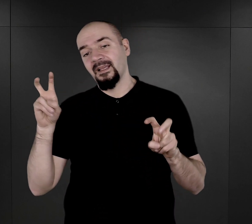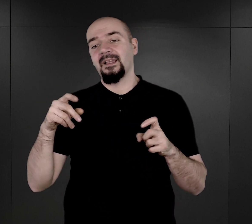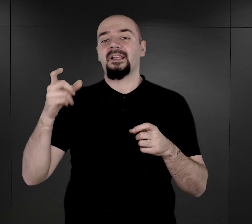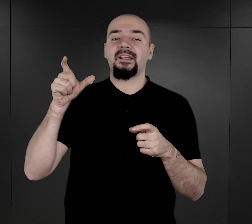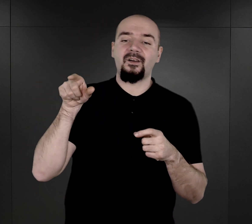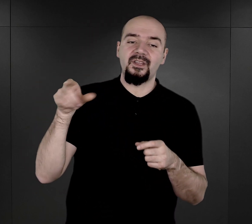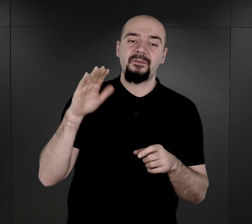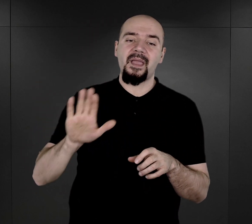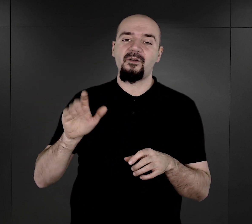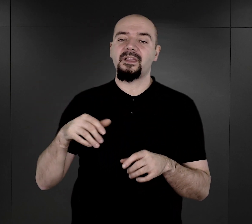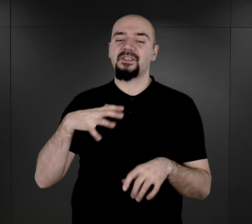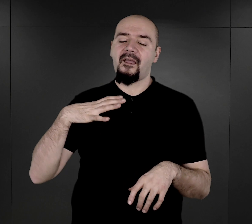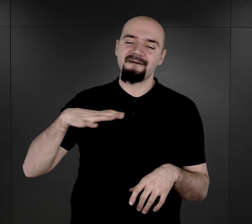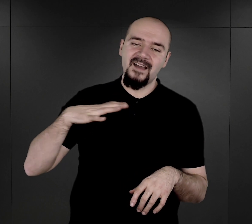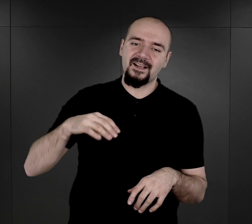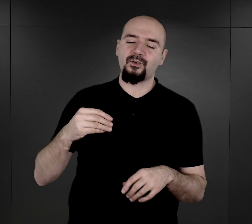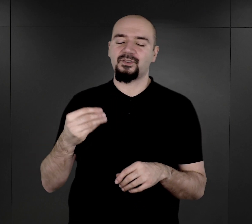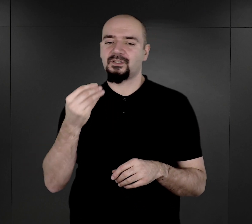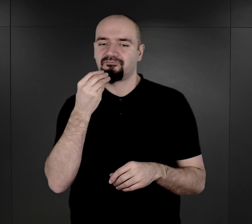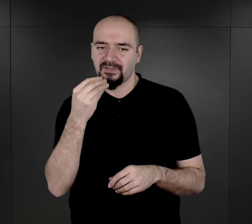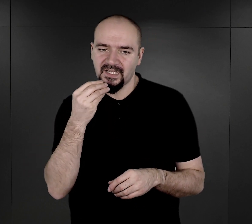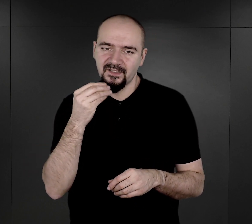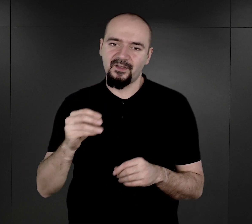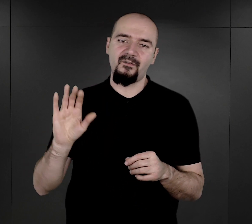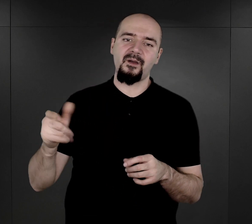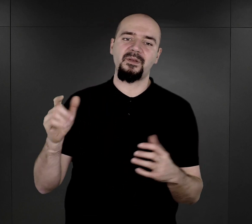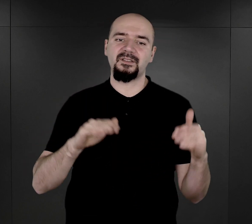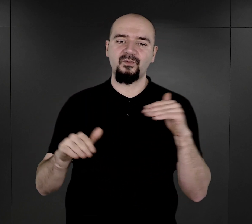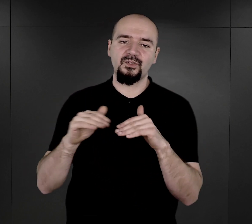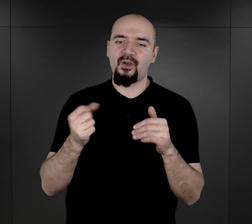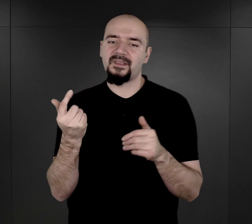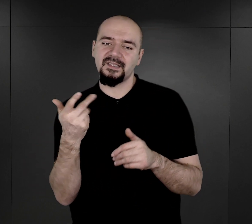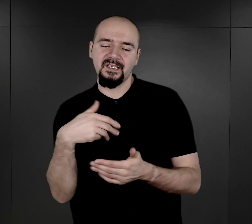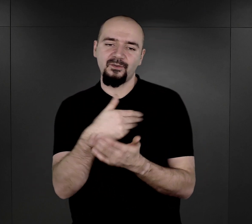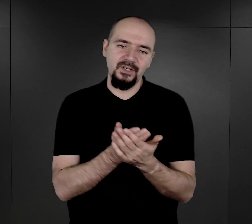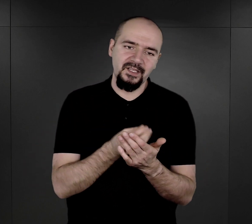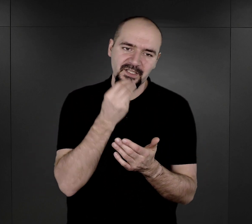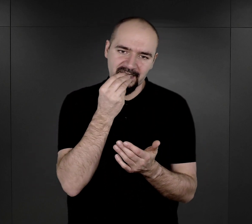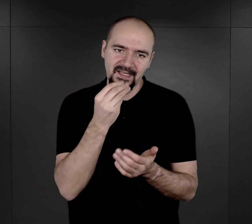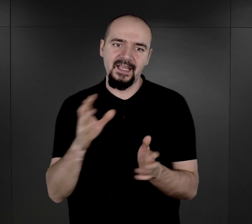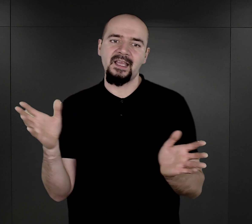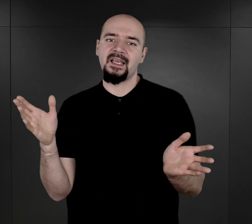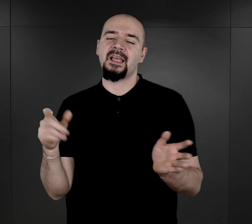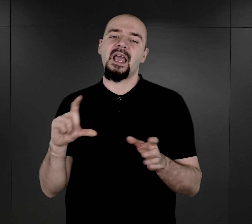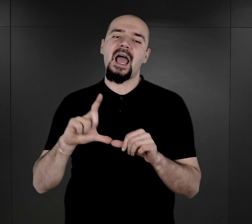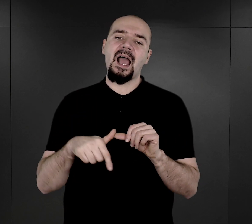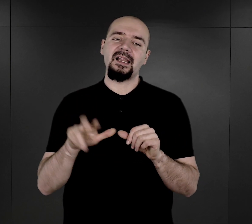mieć jakąś wartość kaloryczną, miały być złożone tam z kilku elementów. Natomiast w momencie, kiedy więźniowie nie mieli